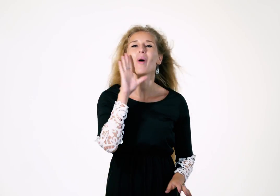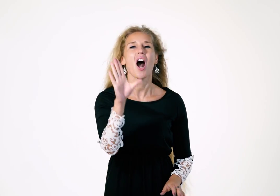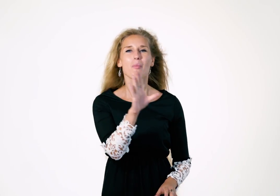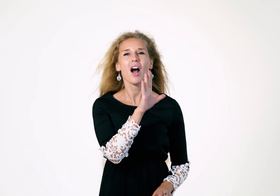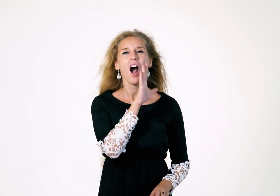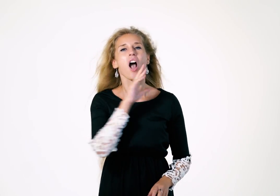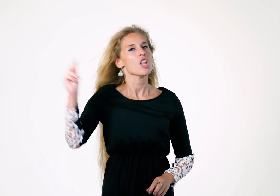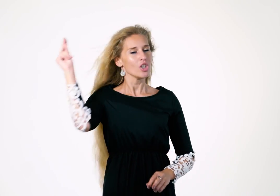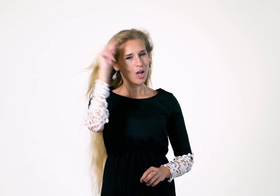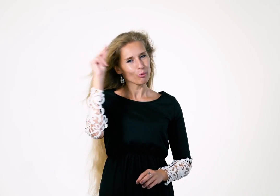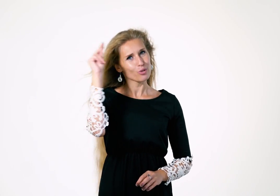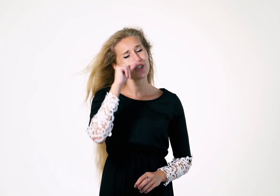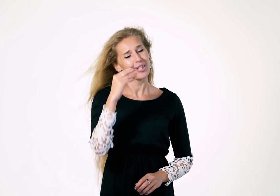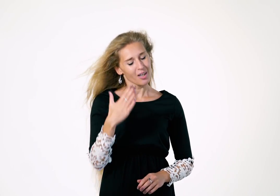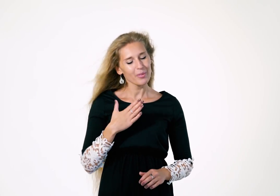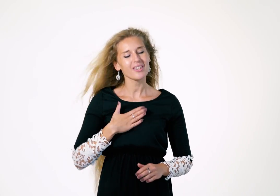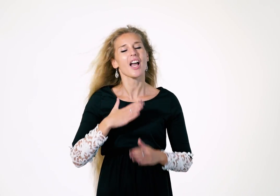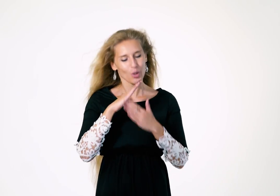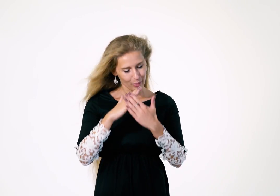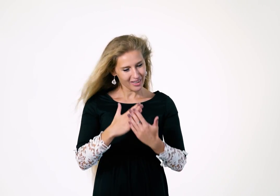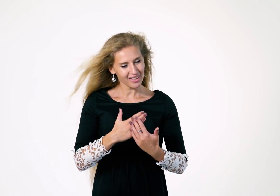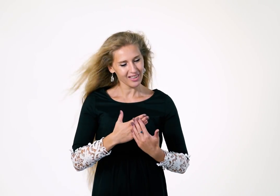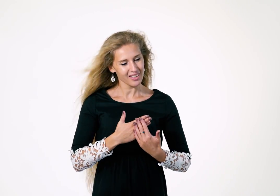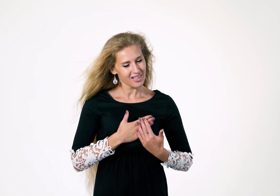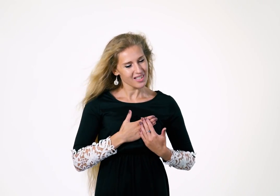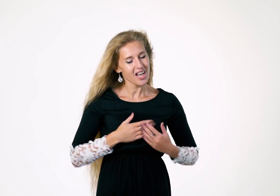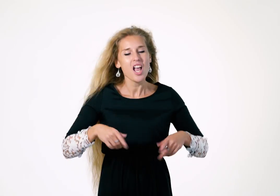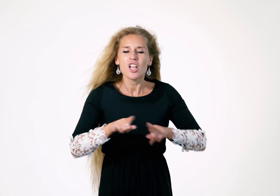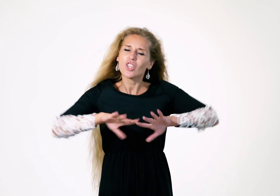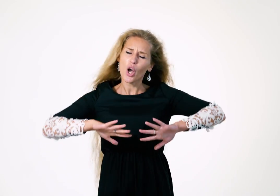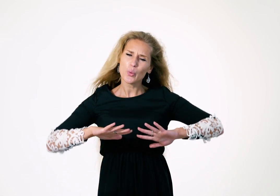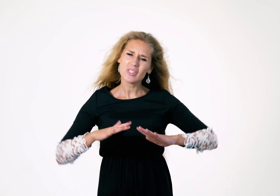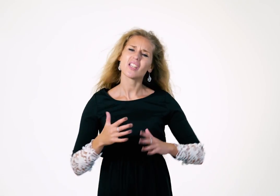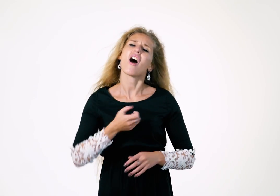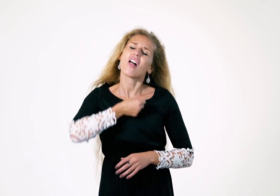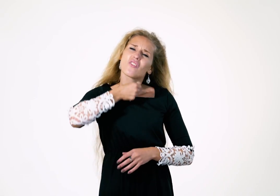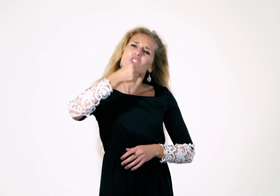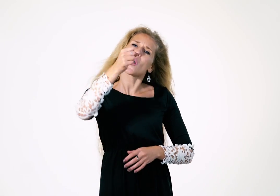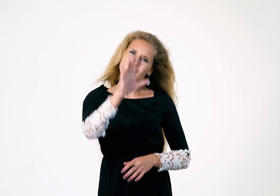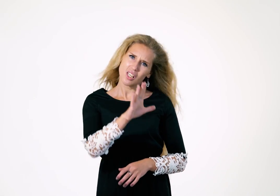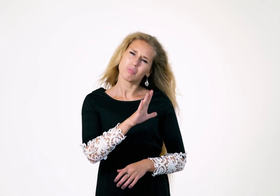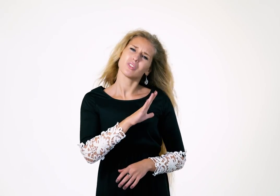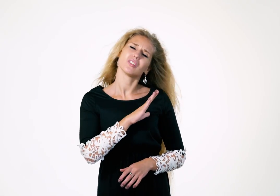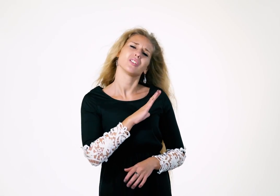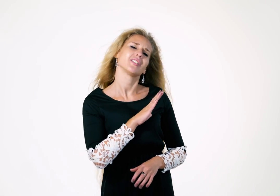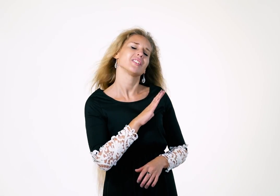Мама, научи меня любить, так устала взрослой быть,